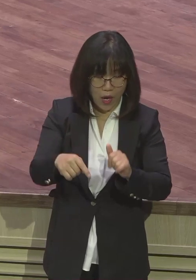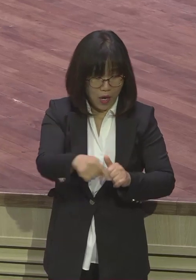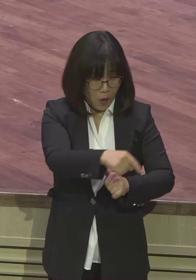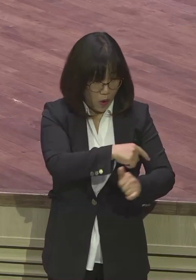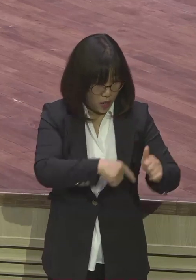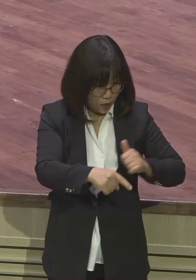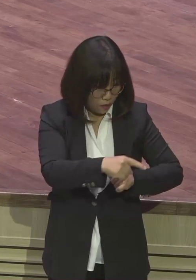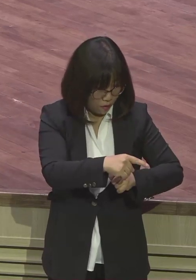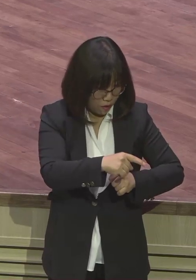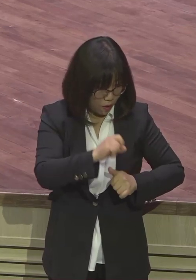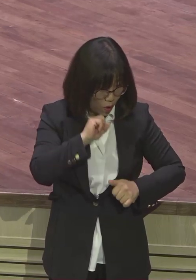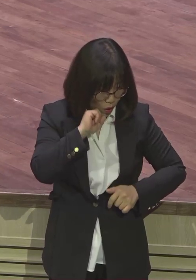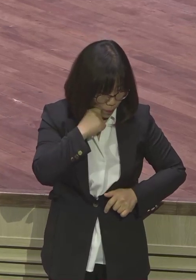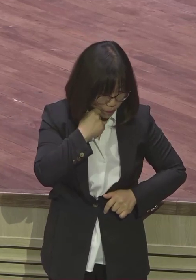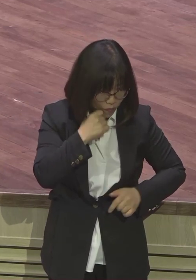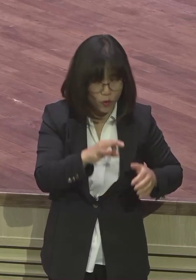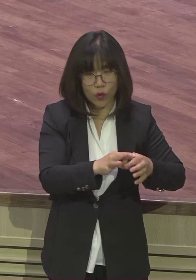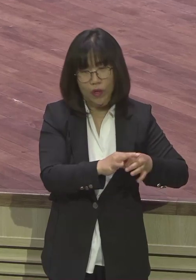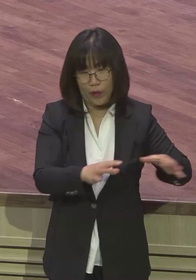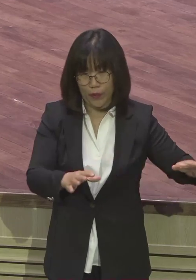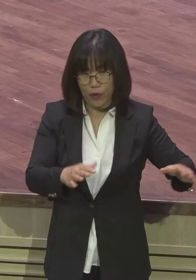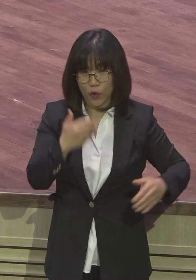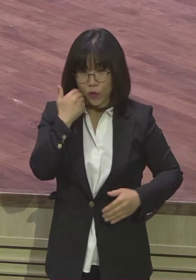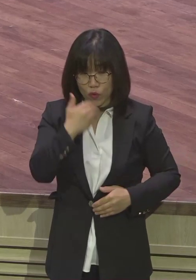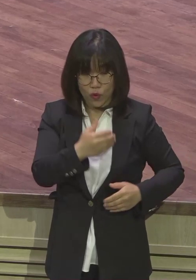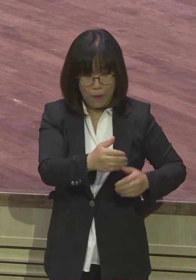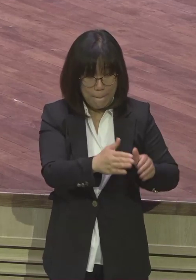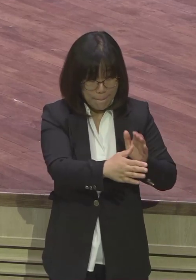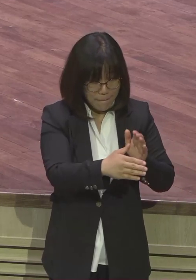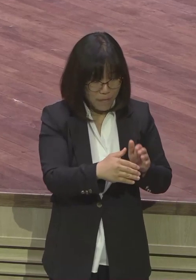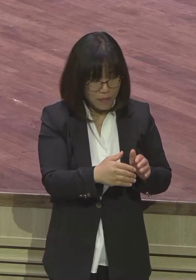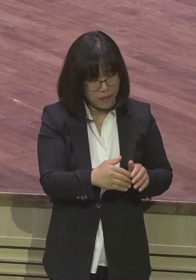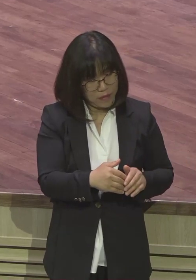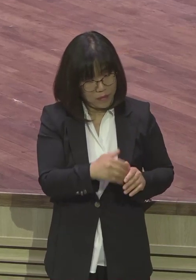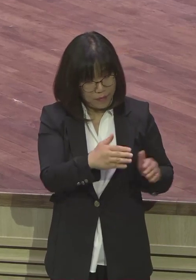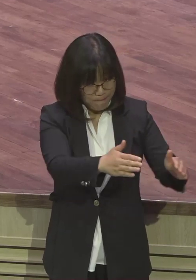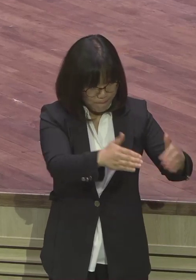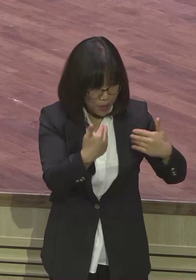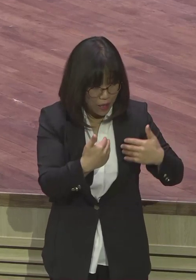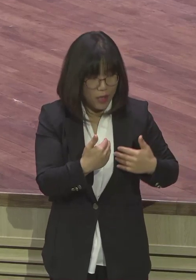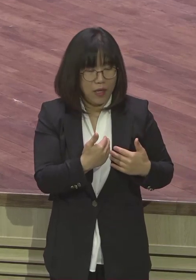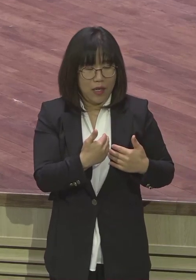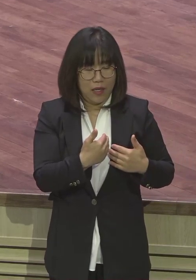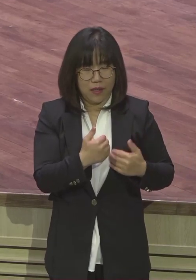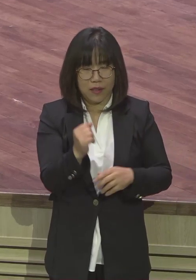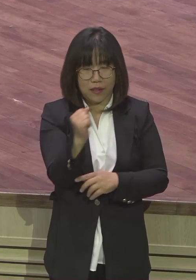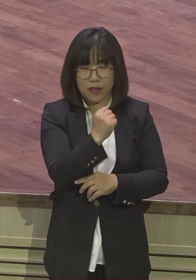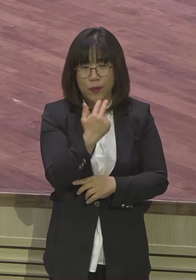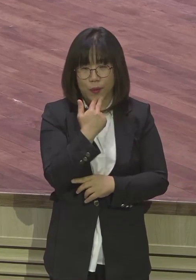않습니다 누구 말 한마디에 그런 매이지 누구 때문에 사람 때문에 이런 매이지 않아요